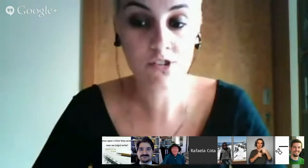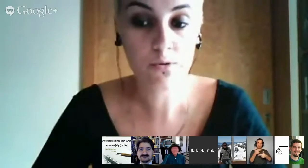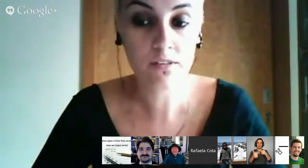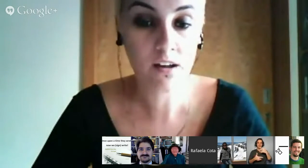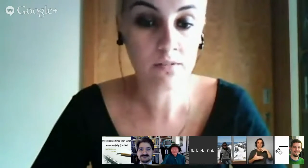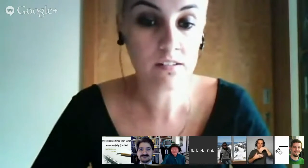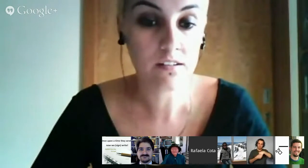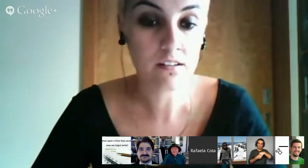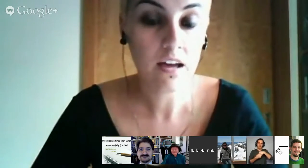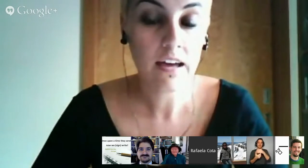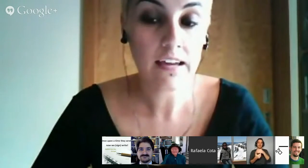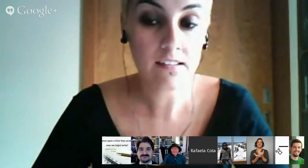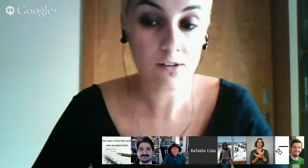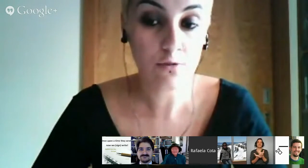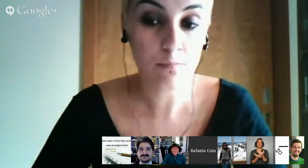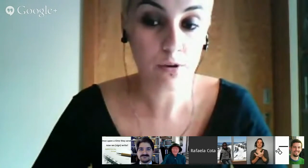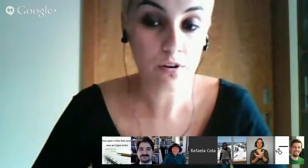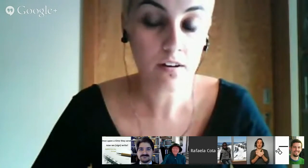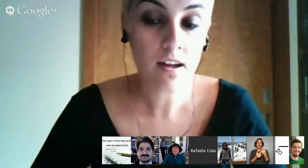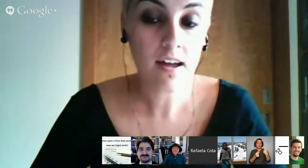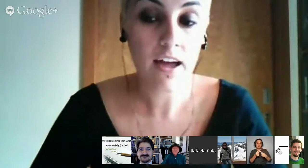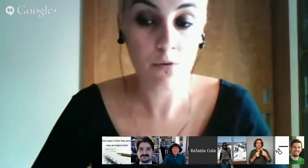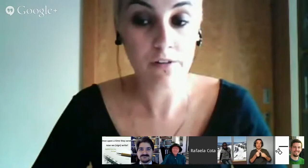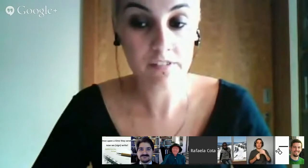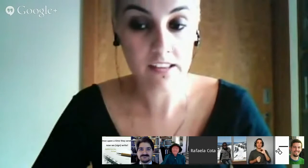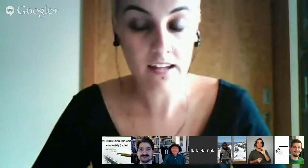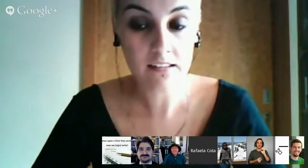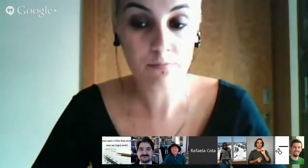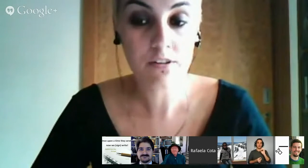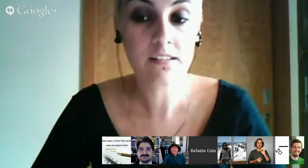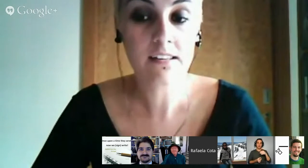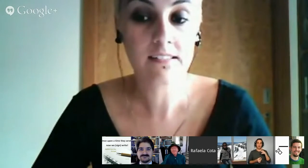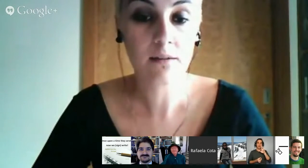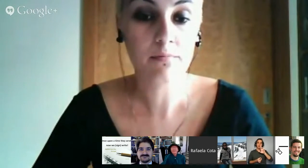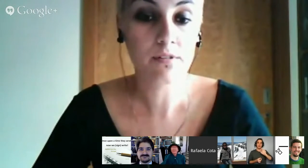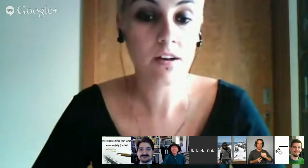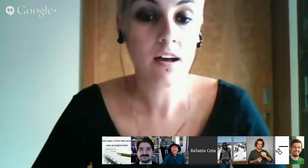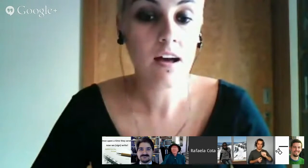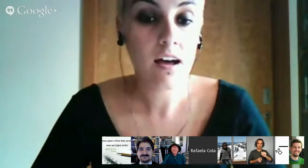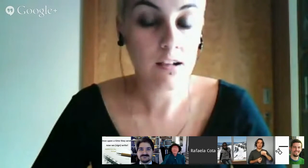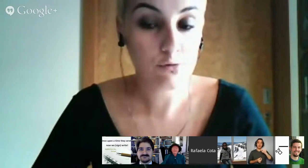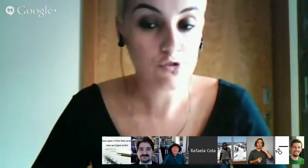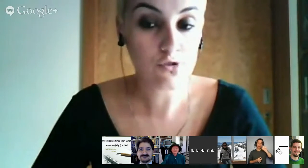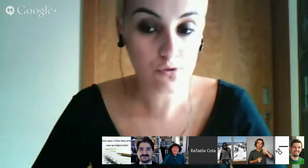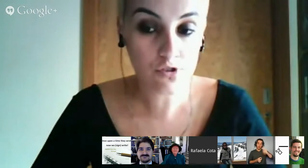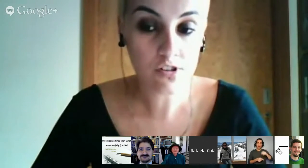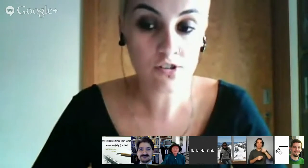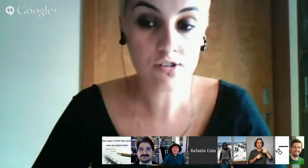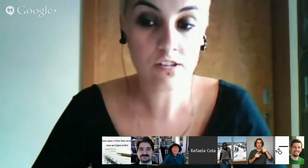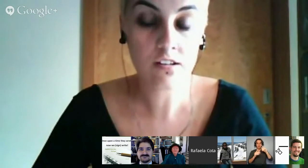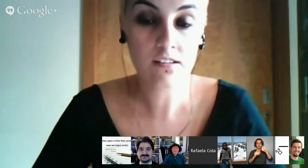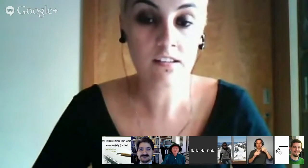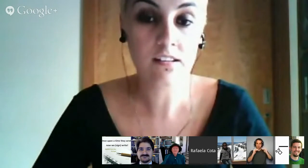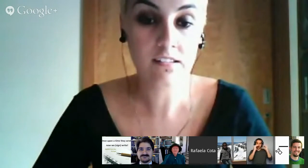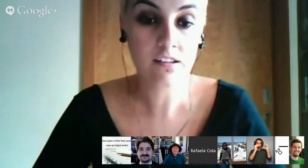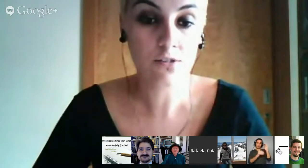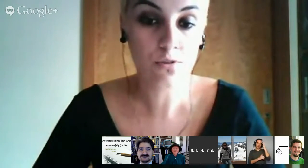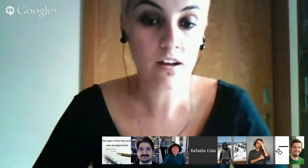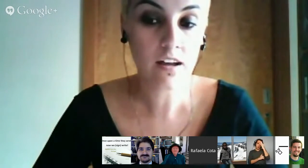uma instituição de ensino superior, é uma universidade e, portanto, recebe alunos surtos na licenciatura